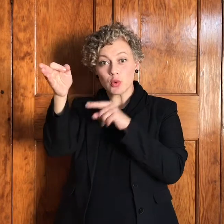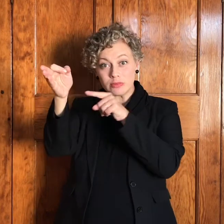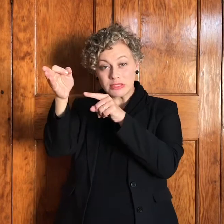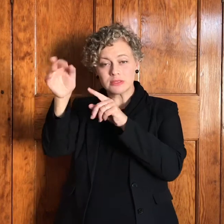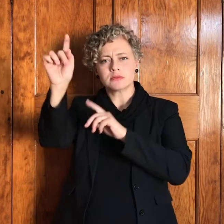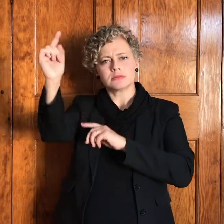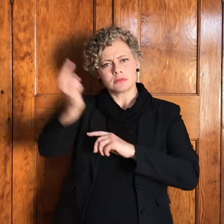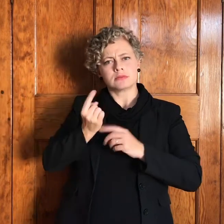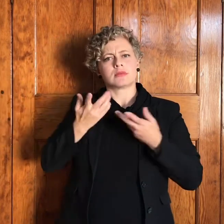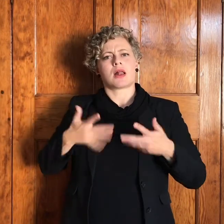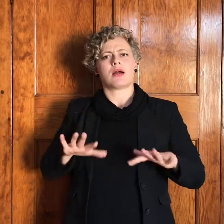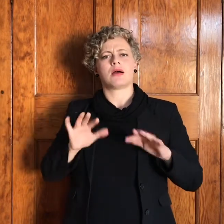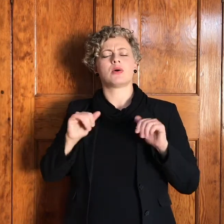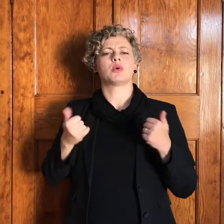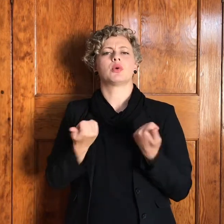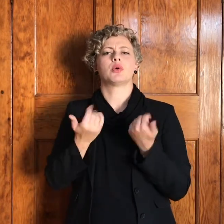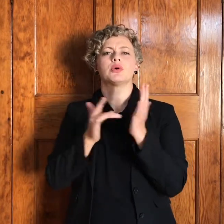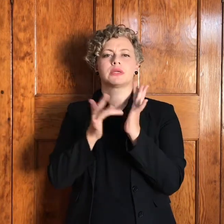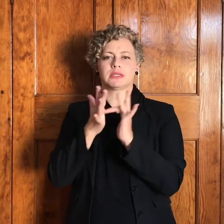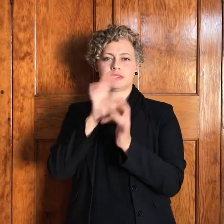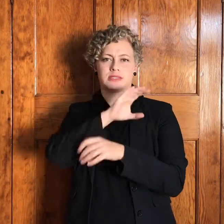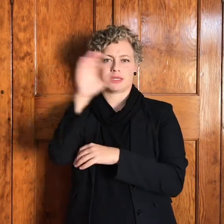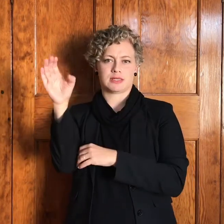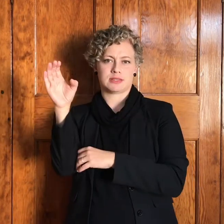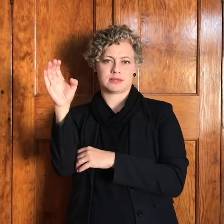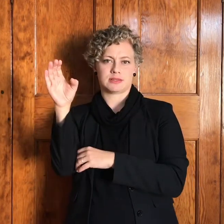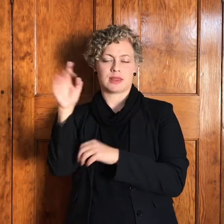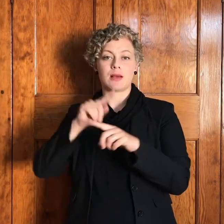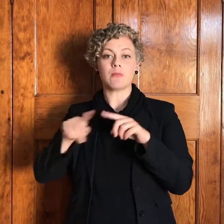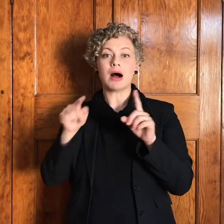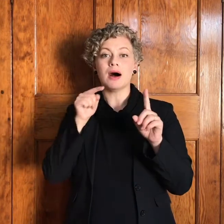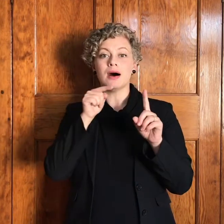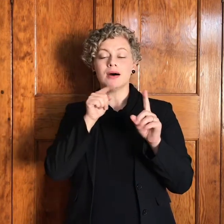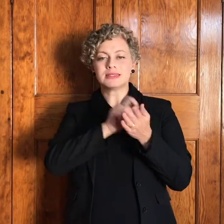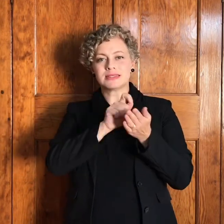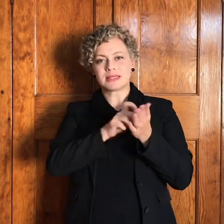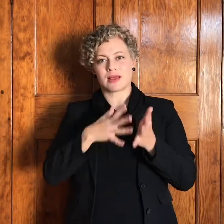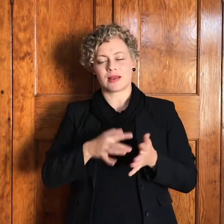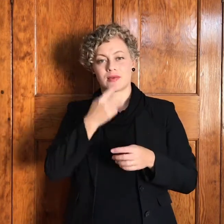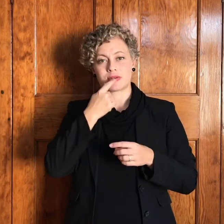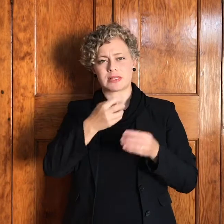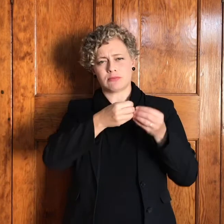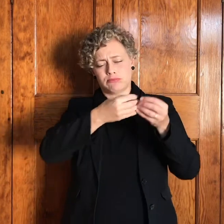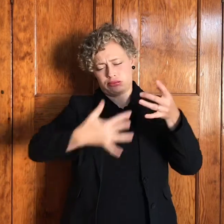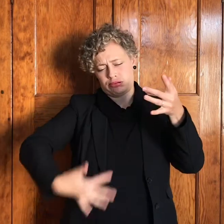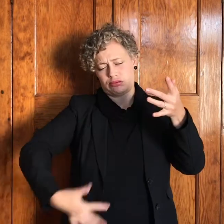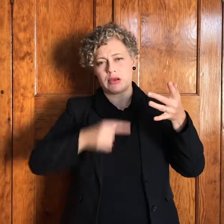lys geloofsname van mense wat van veraf gehunker het en gesoeken daarna